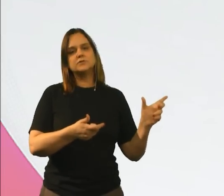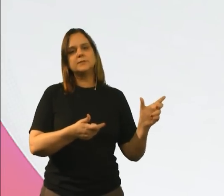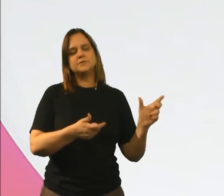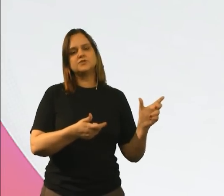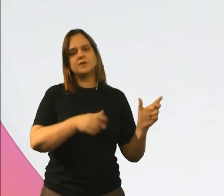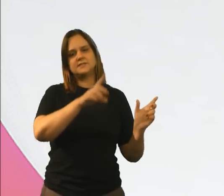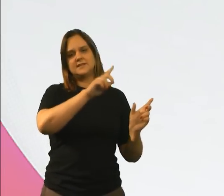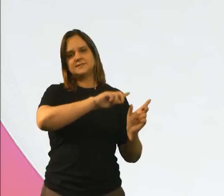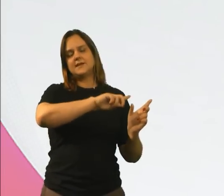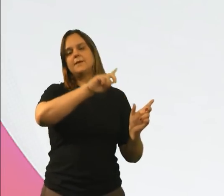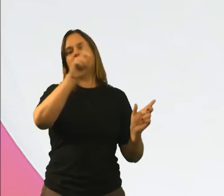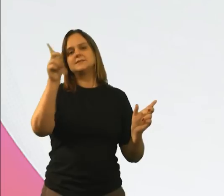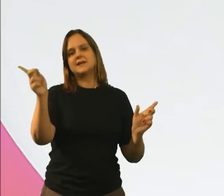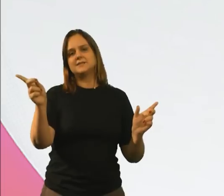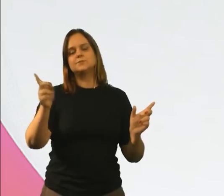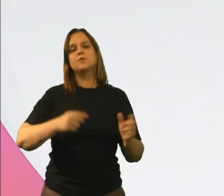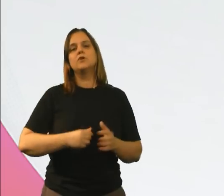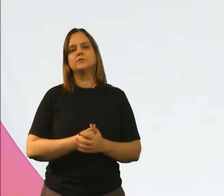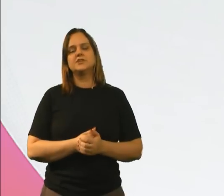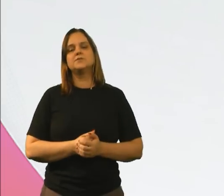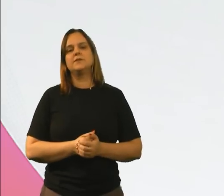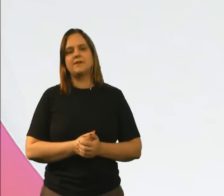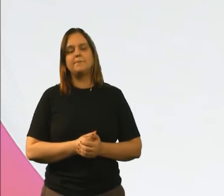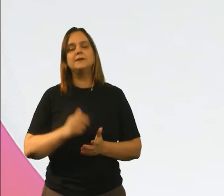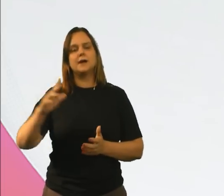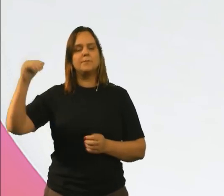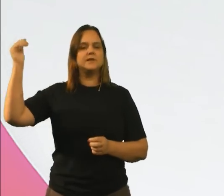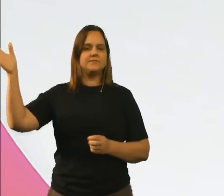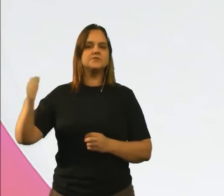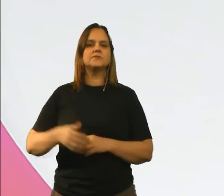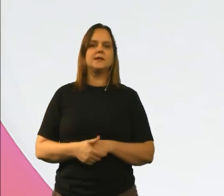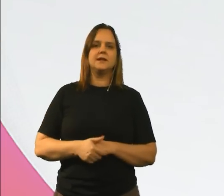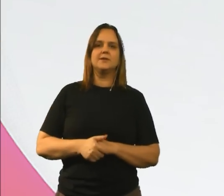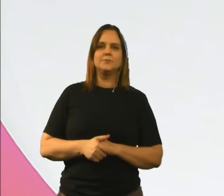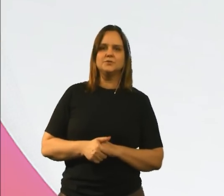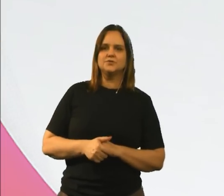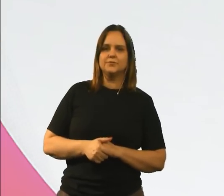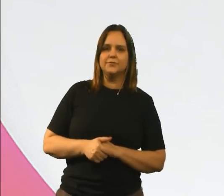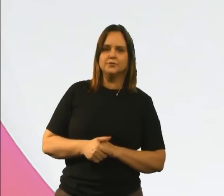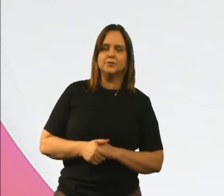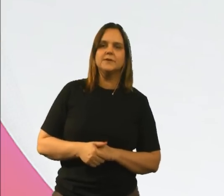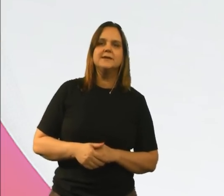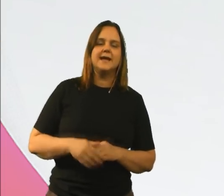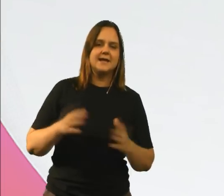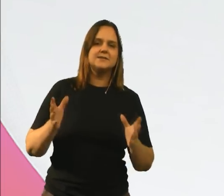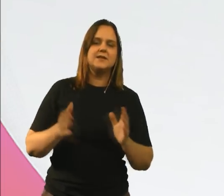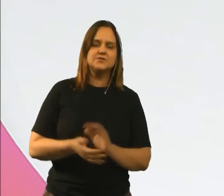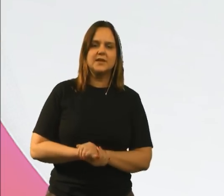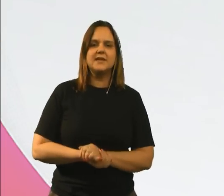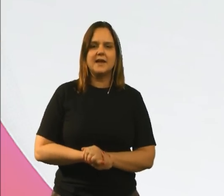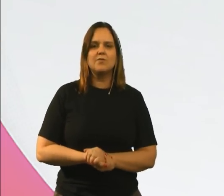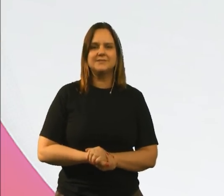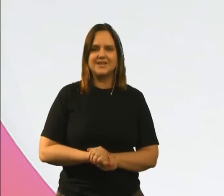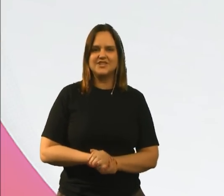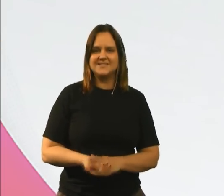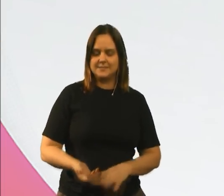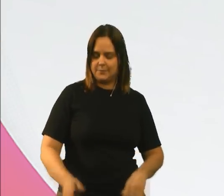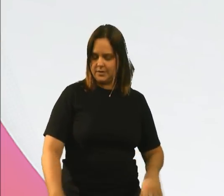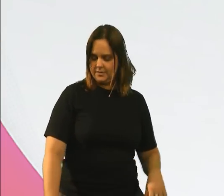contribuições têm que ser repassadas para o outro regime que vai bancar o benefício dele lá no futuro. Isso aqui é a contagem recíproca.